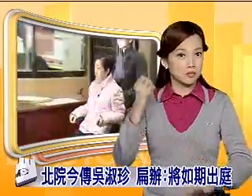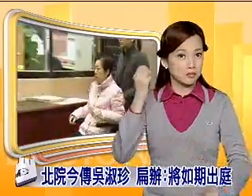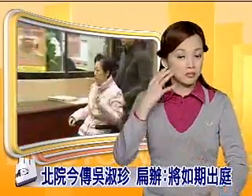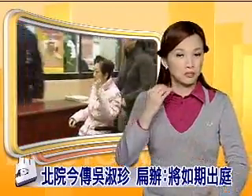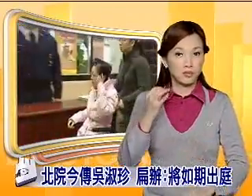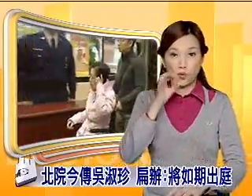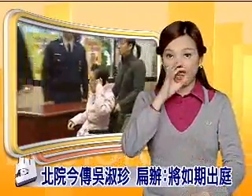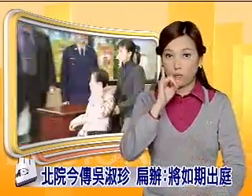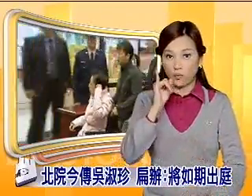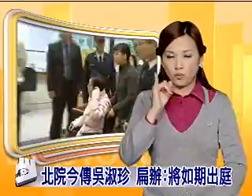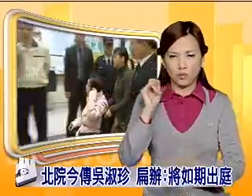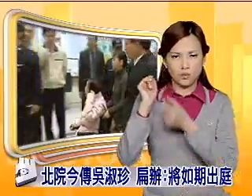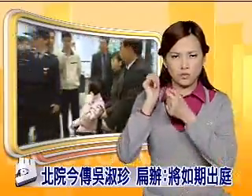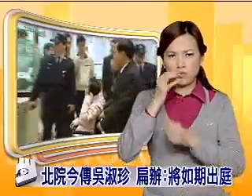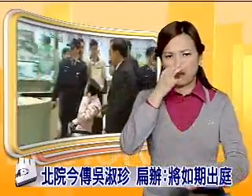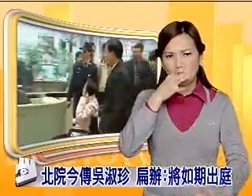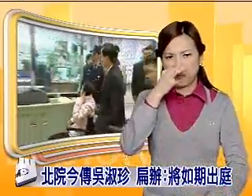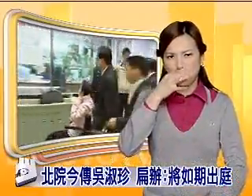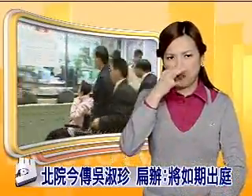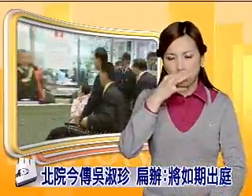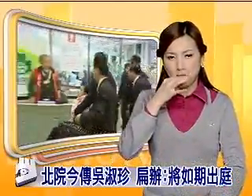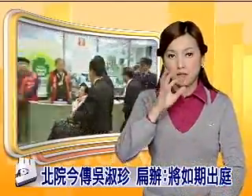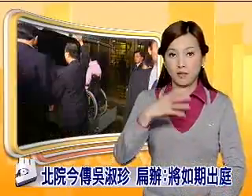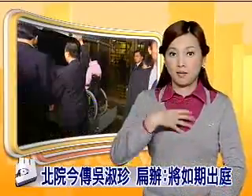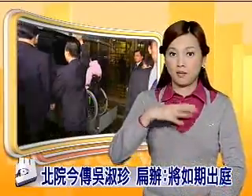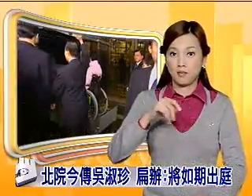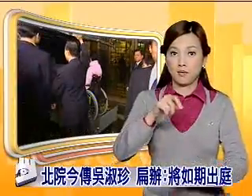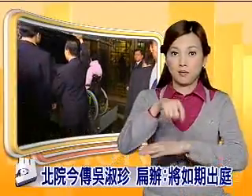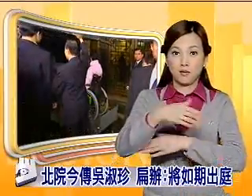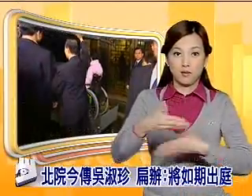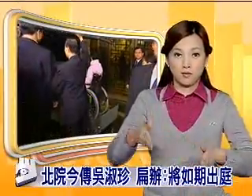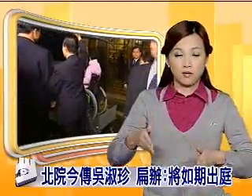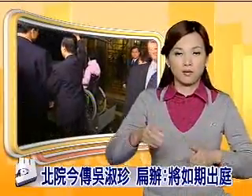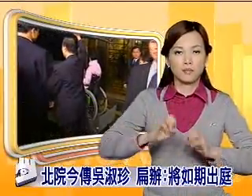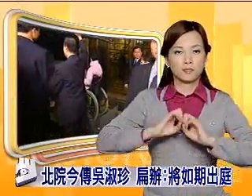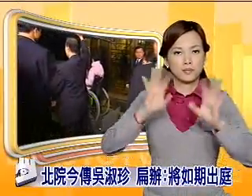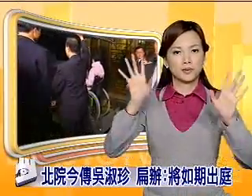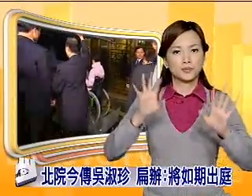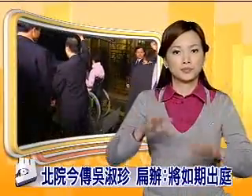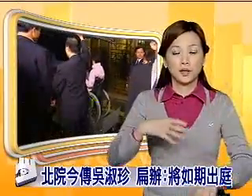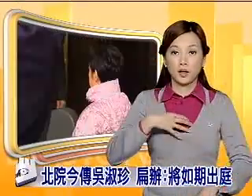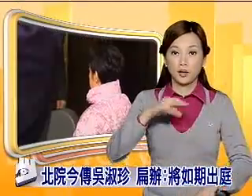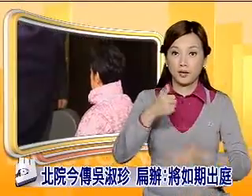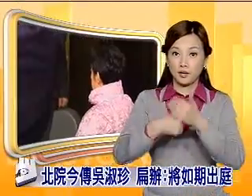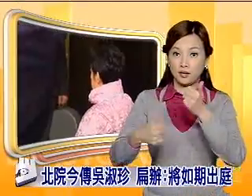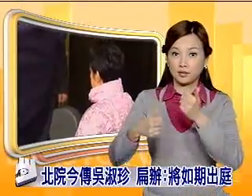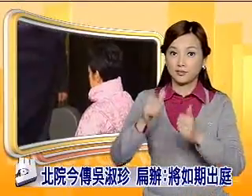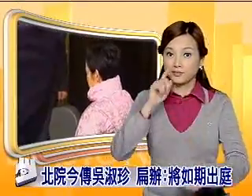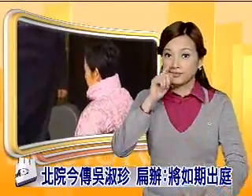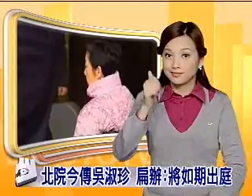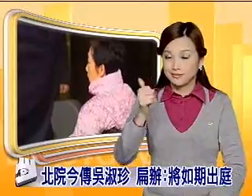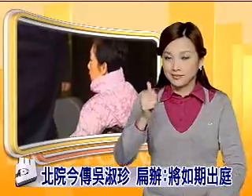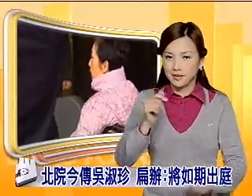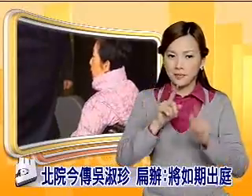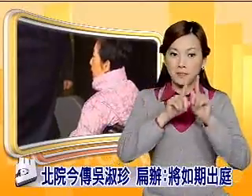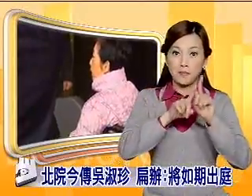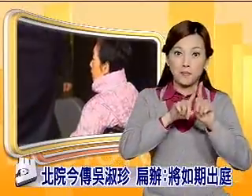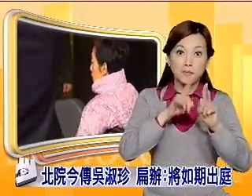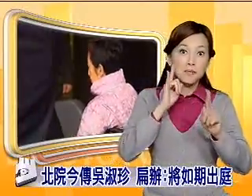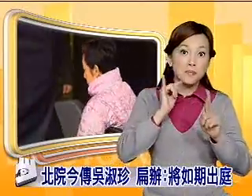但是现在又传出吴淑珍最近感冒不过陈水扁办公室指出他还是会由陈志